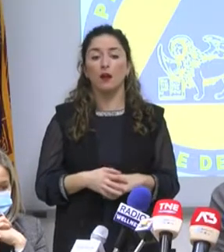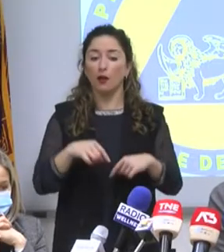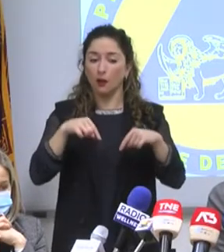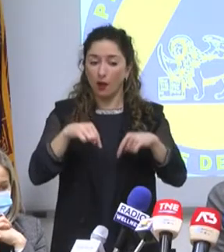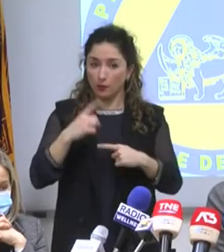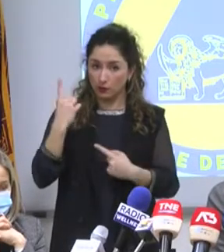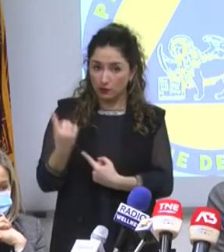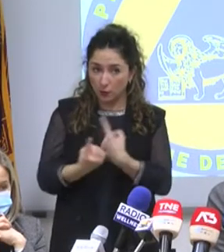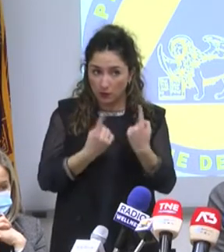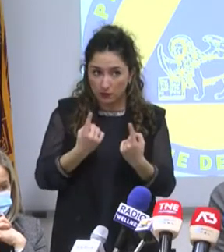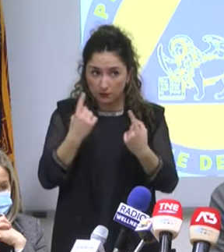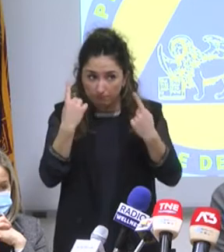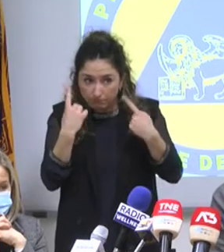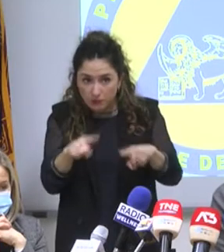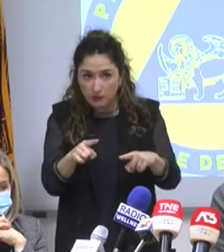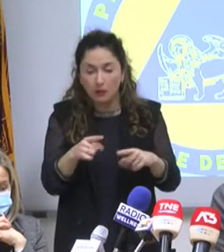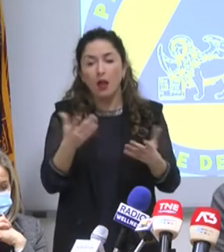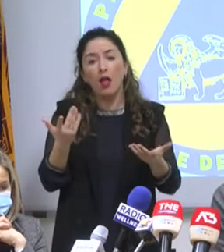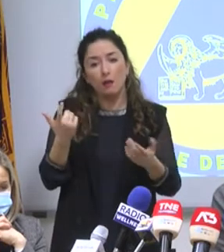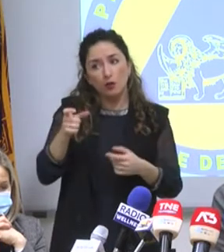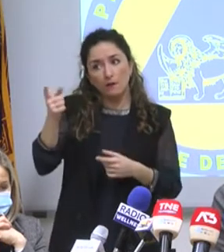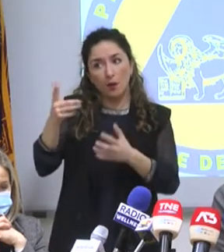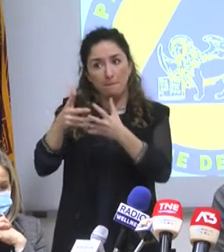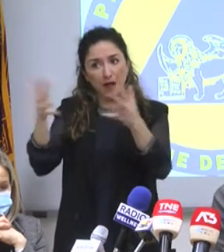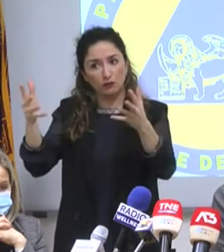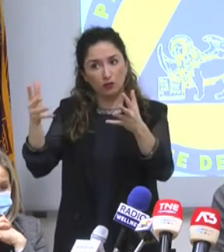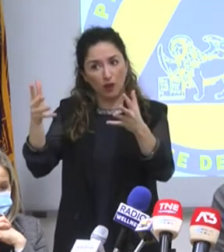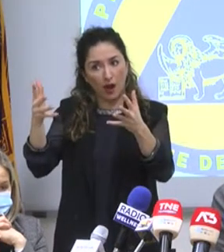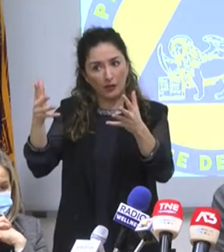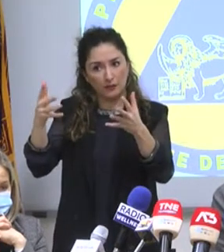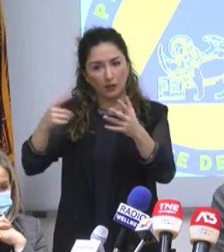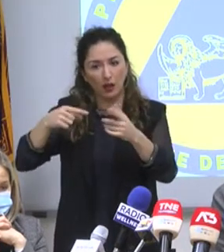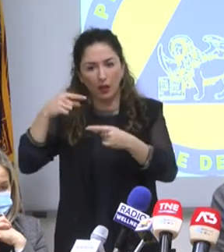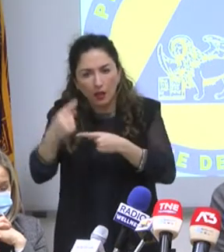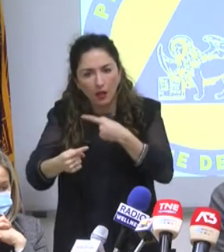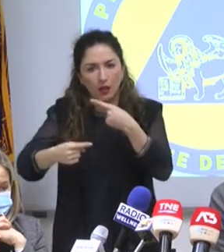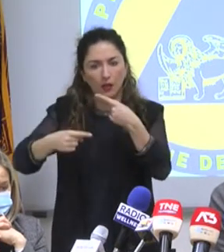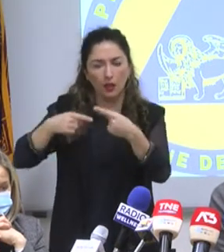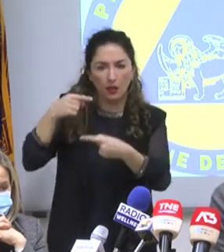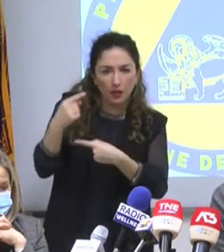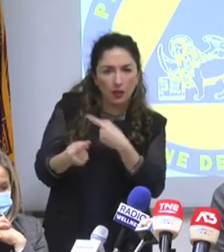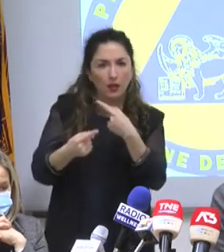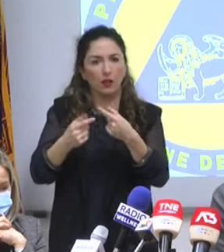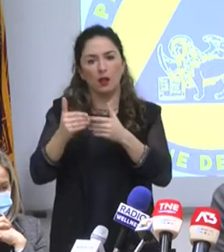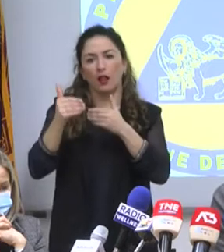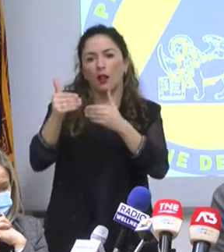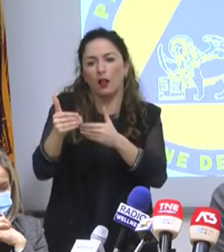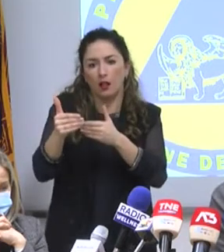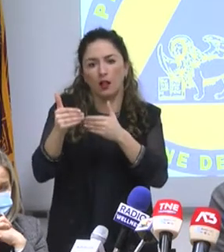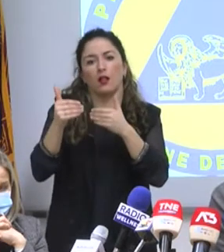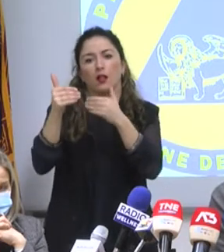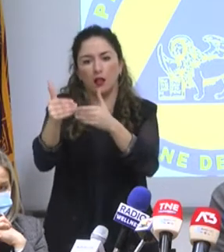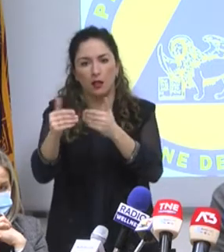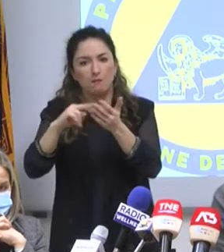condizioni, lo dobbiamo una maggioranza che ha trascinato un'agonia e soprattutto ha procrastinato questa agonia